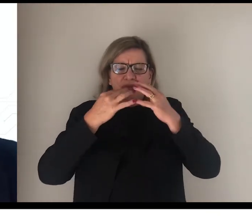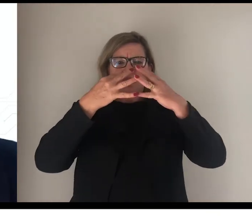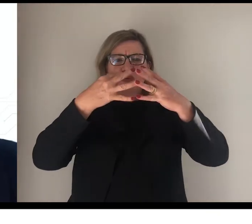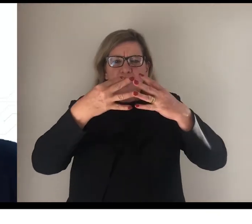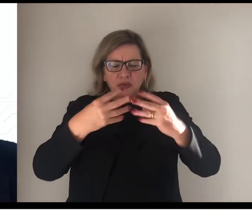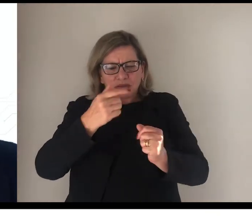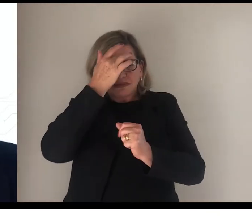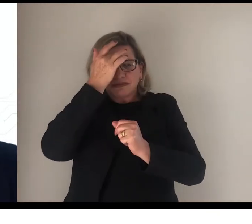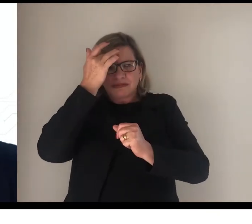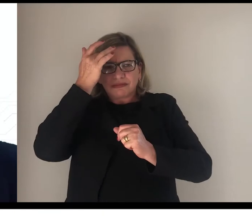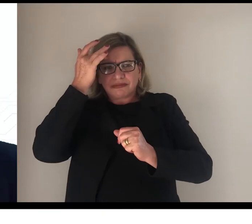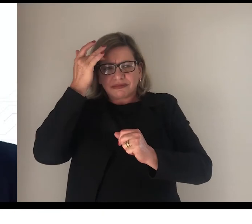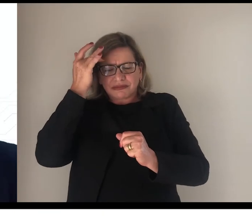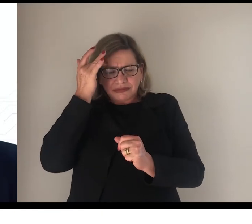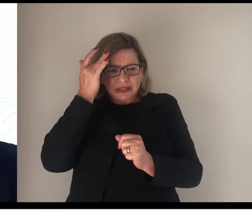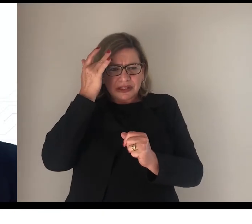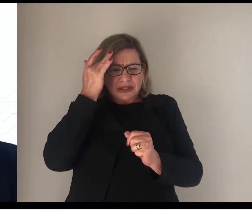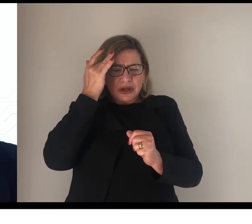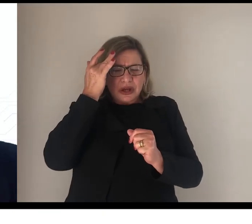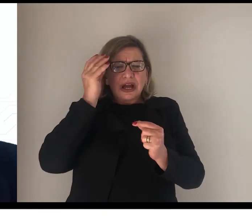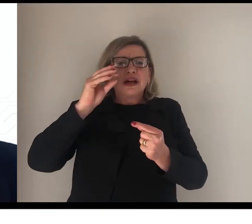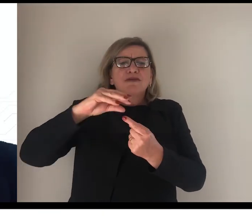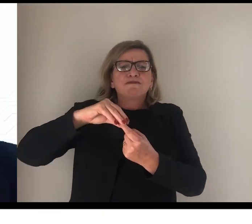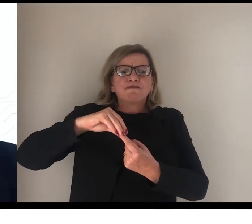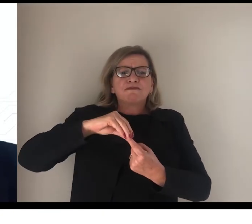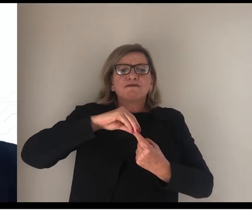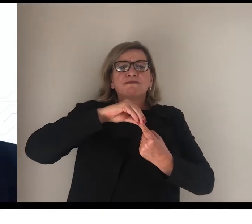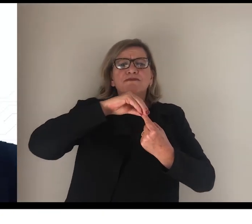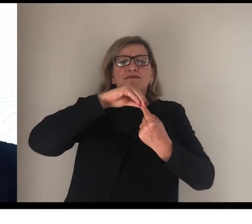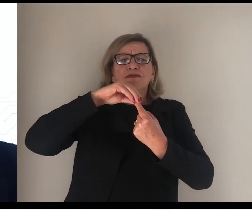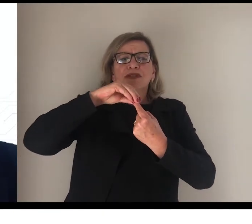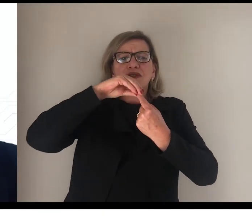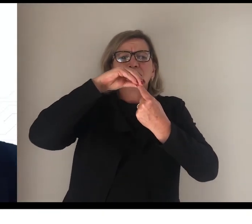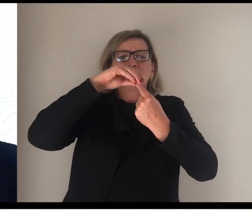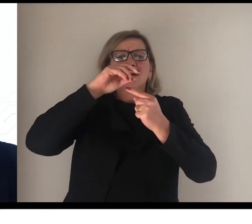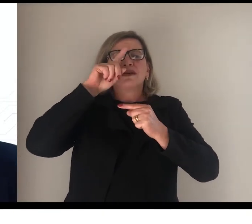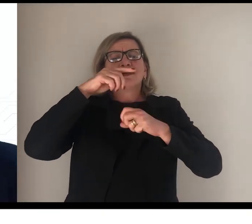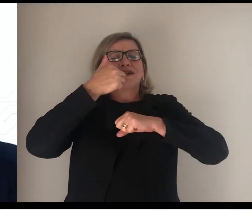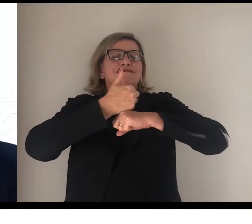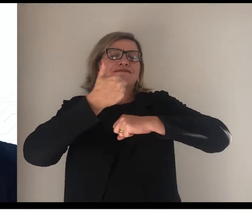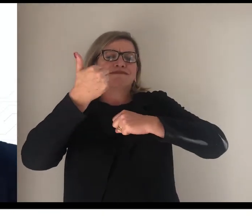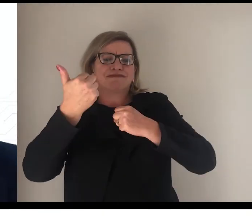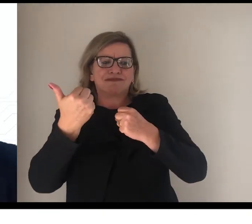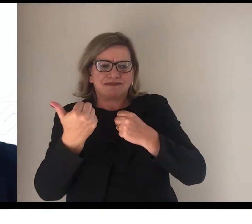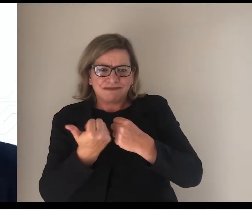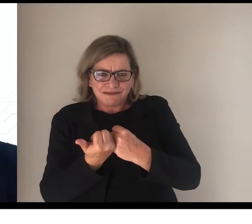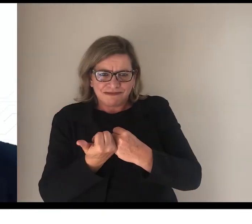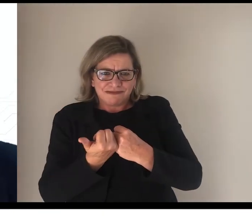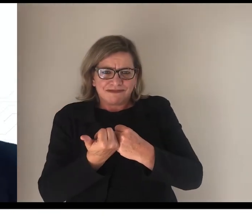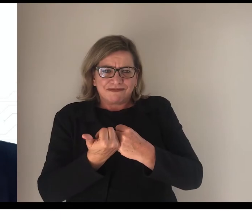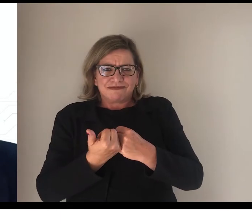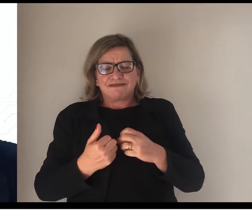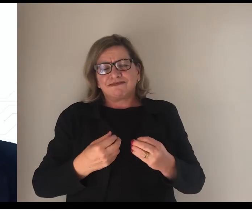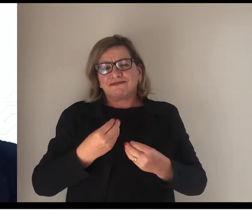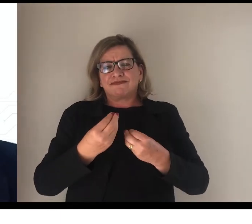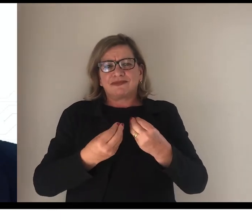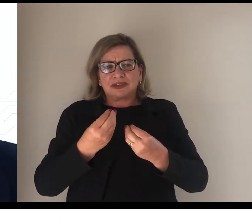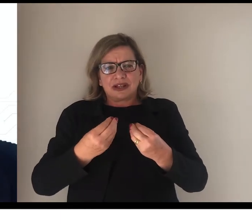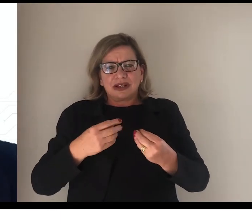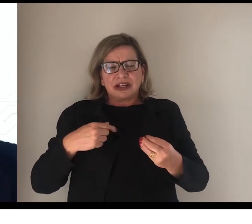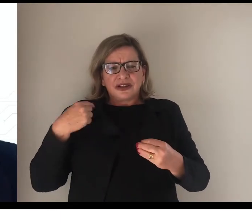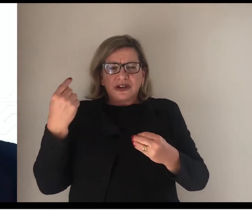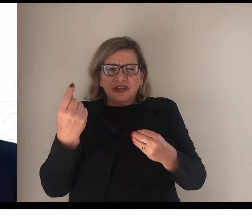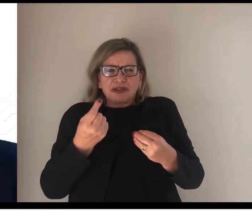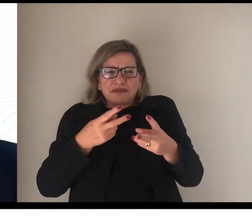de atores, o mais importante é o tutor. E a gente